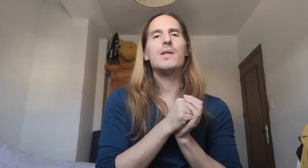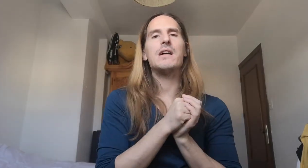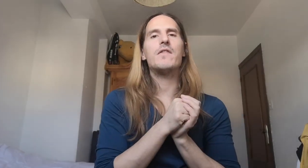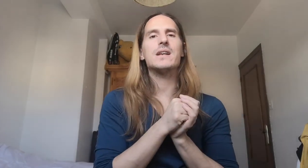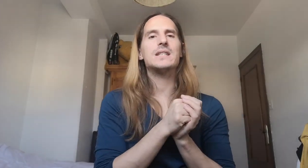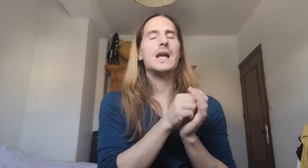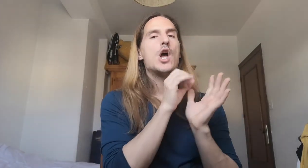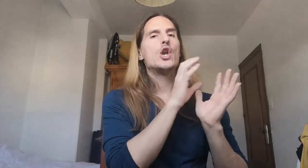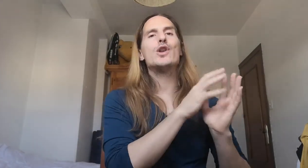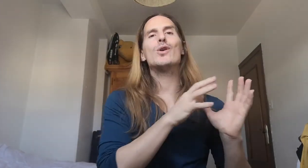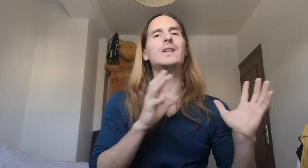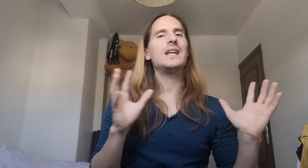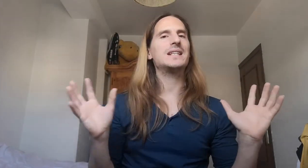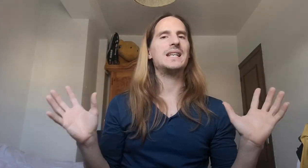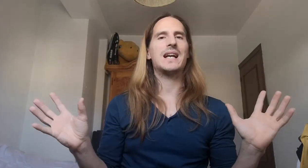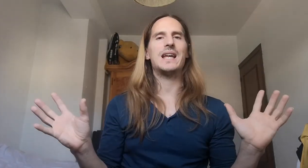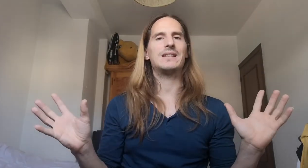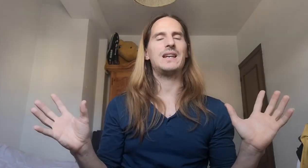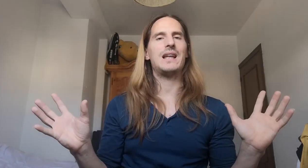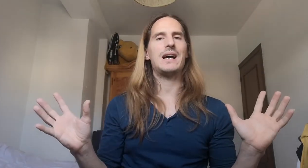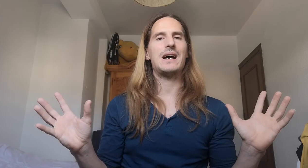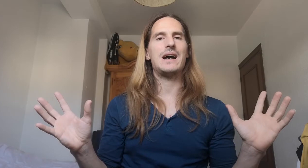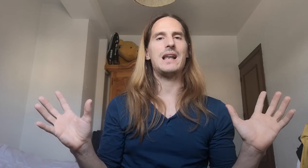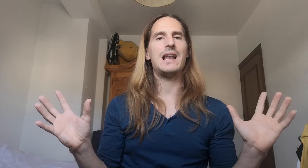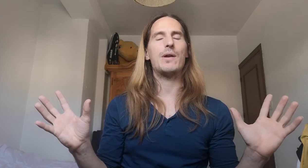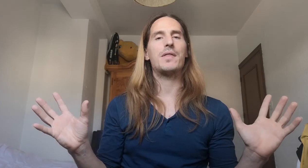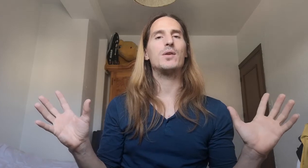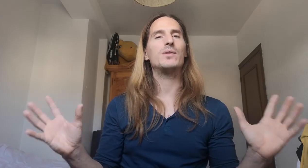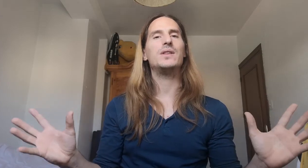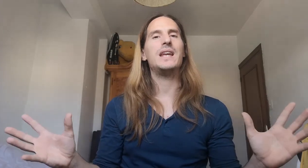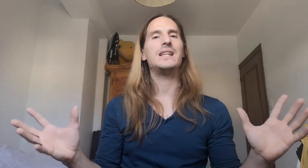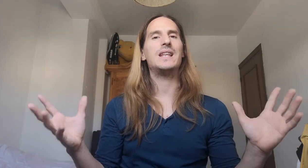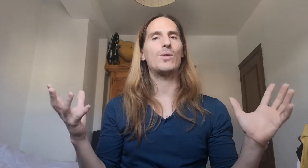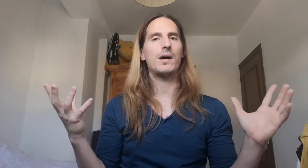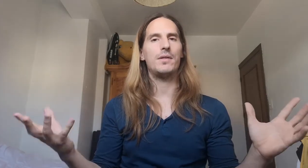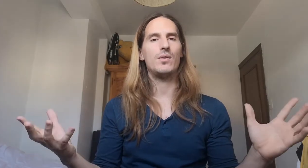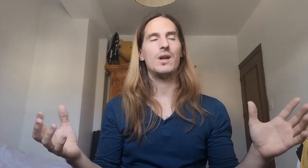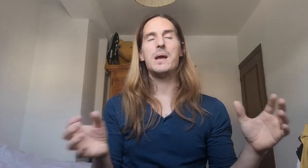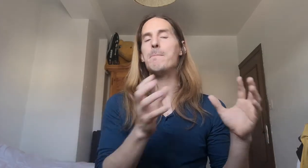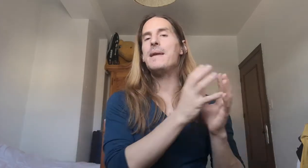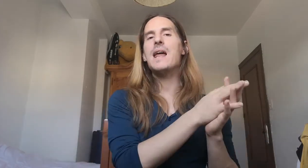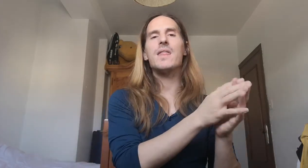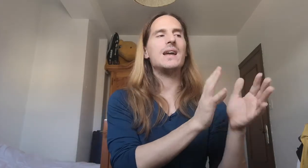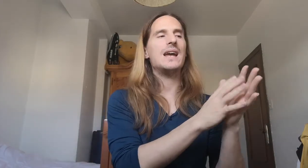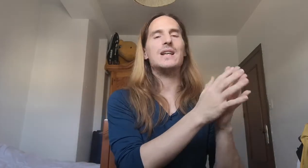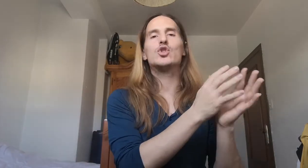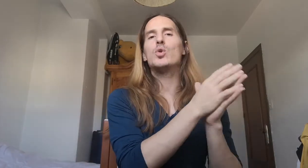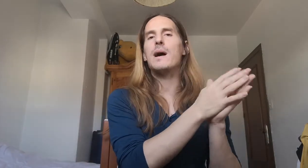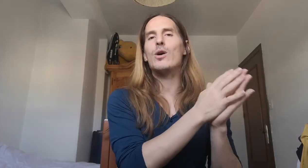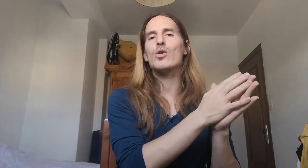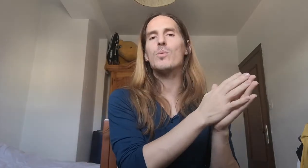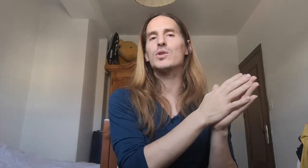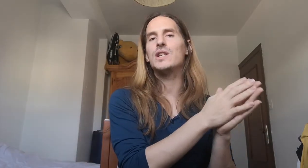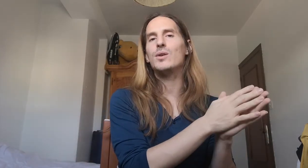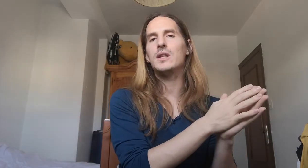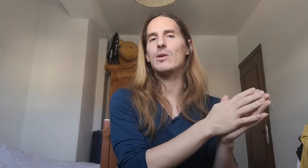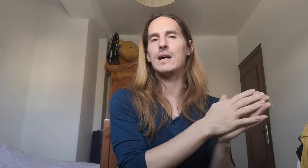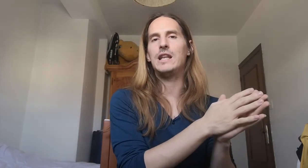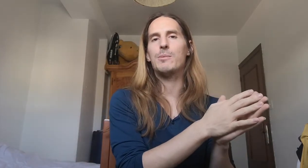de la frase, no tiene ese carácter la oración de interrogación. Pierde su valor como signo interrogativo.